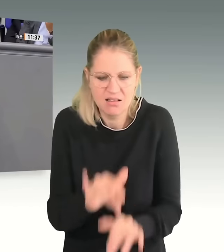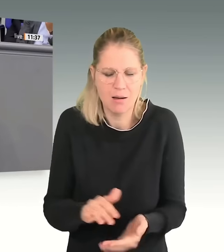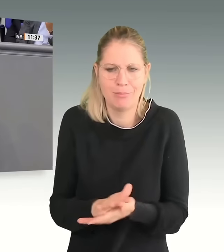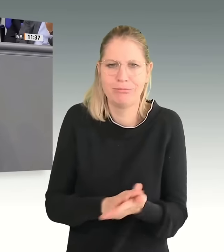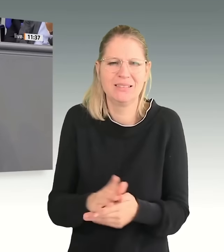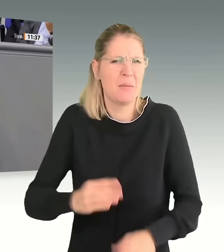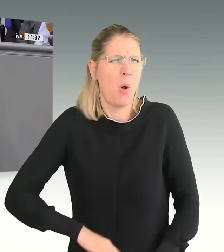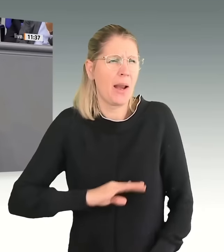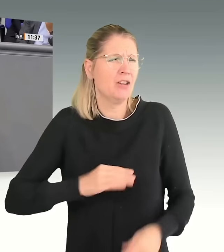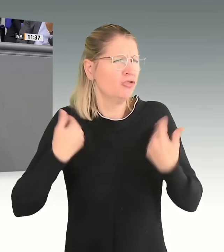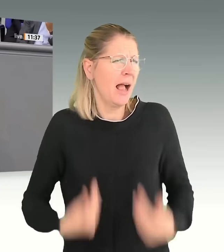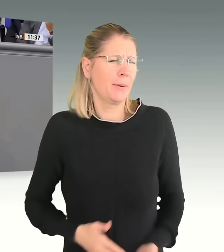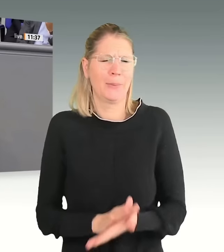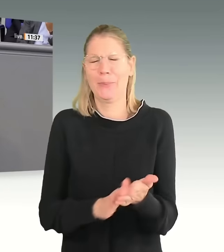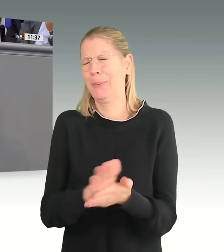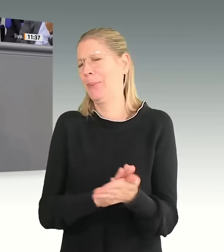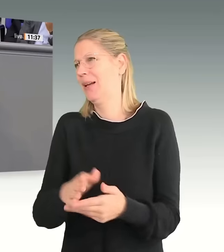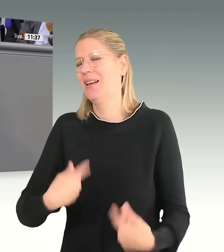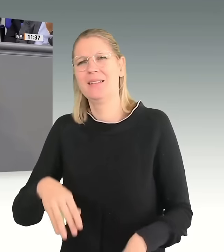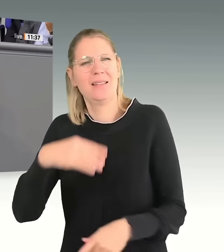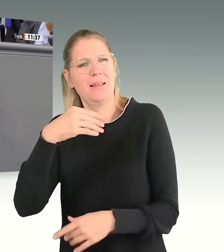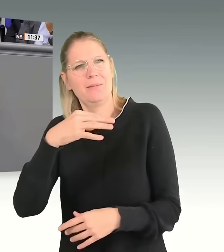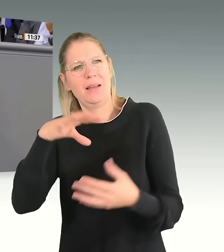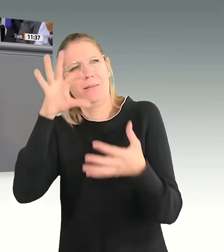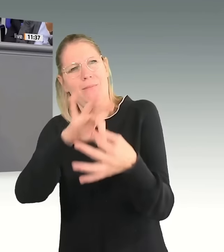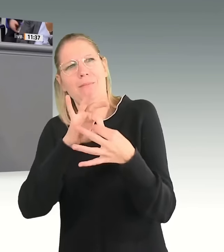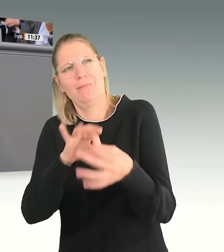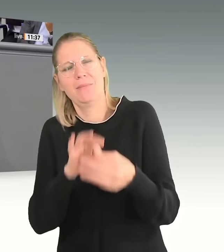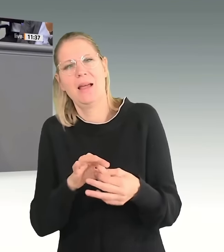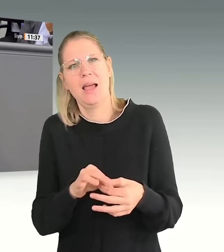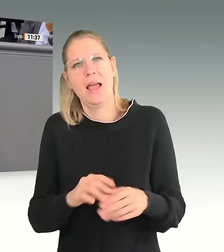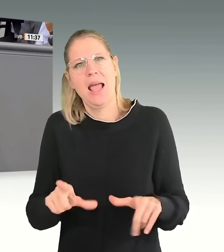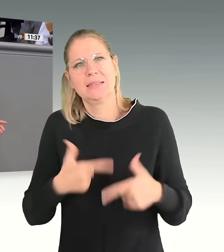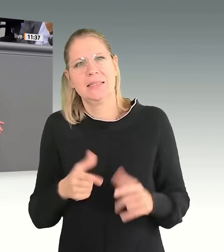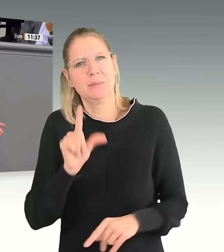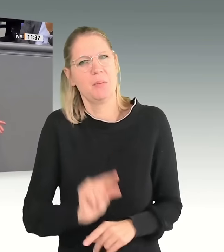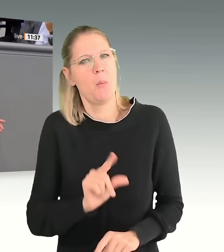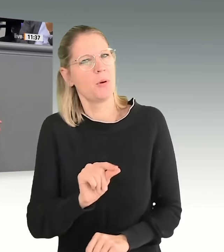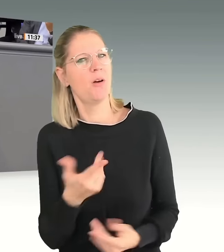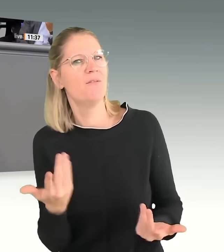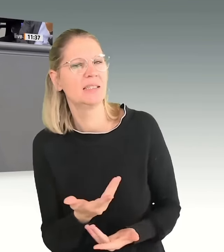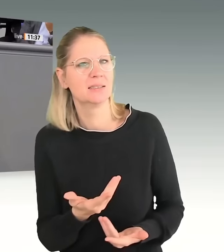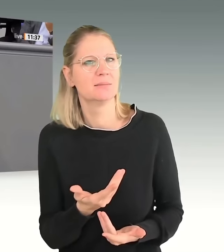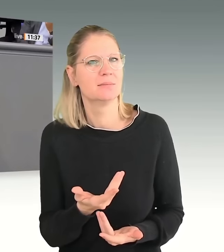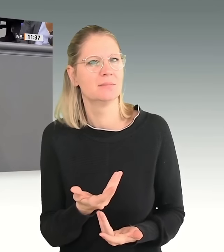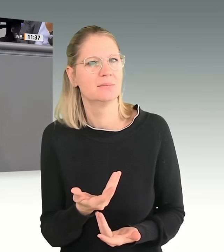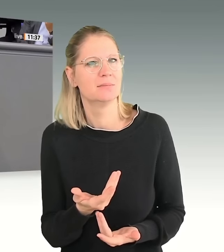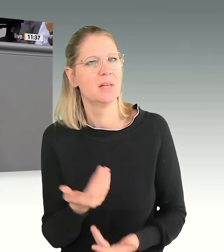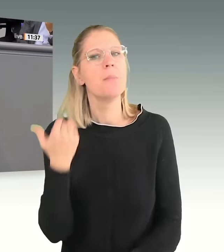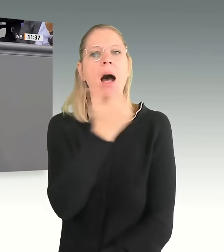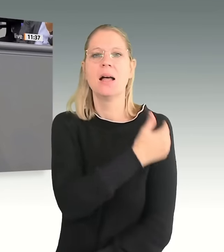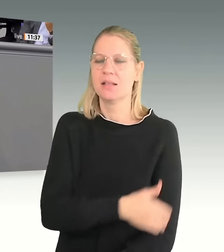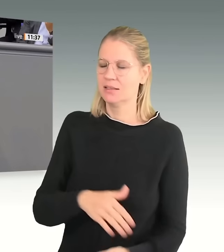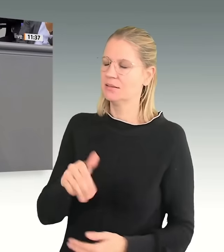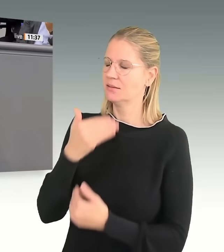moralische Haltung dazu, was Existenzminimum wirklich bedeutet. Und auf der anderen Seite bin ich aber umso dankbarer, umso